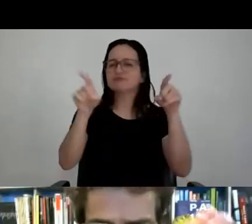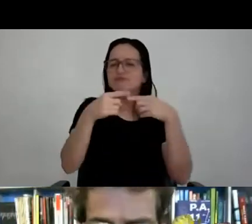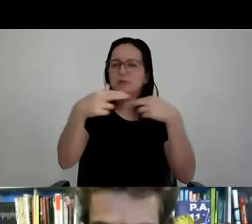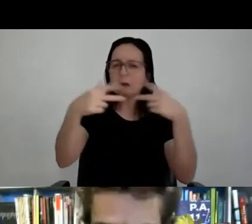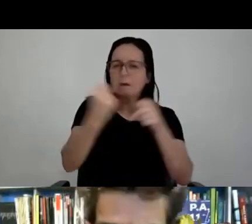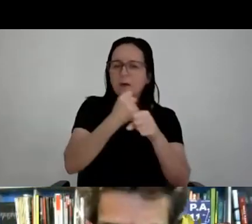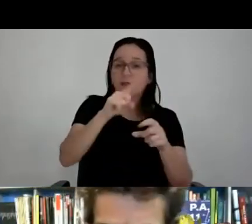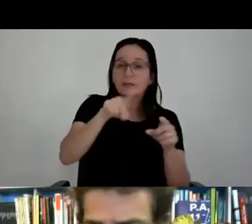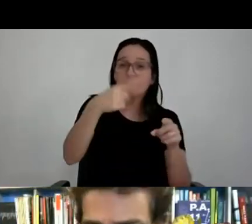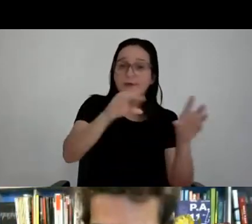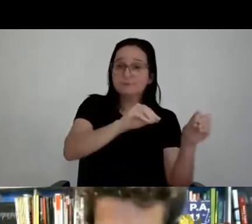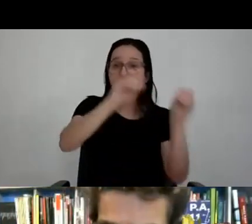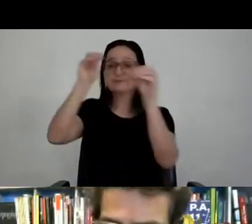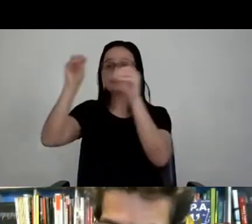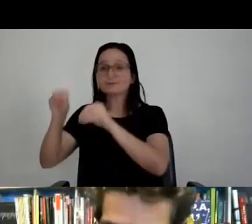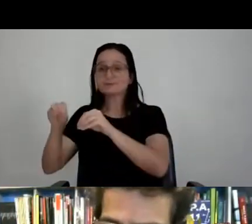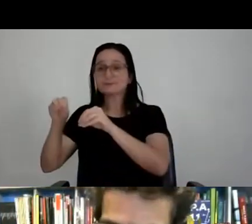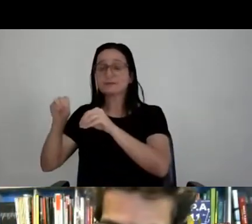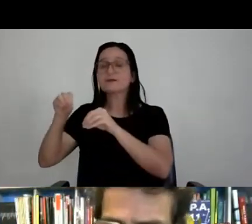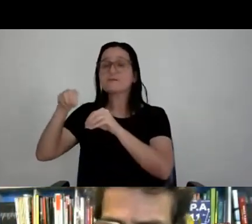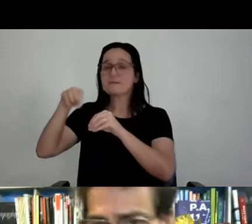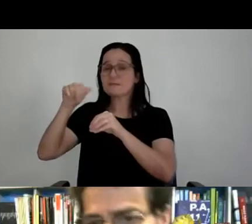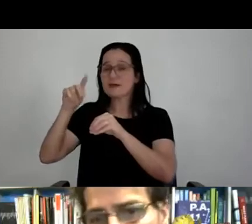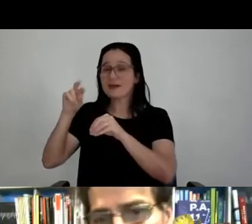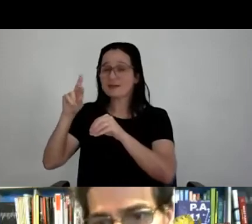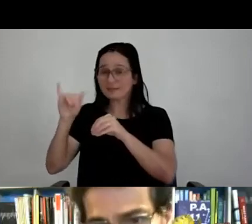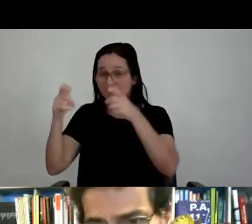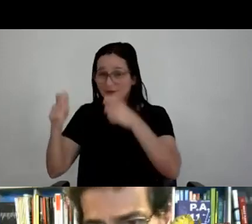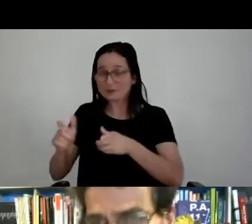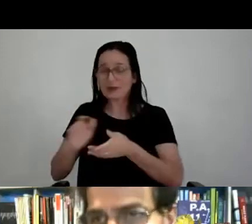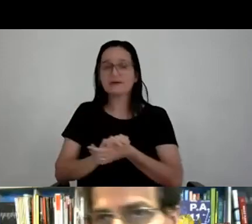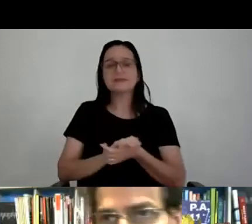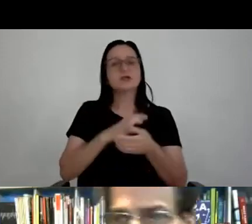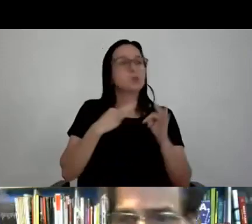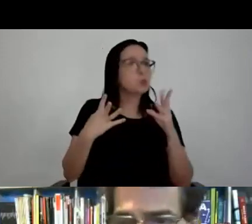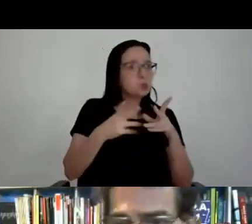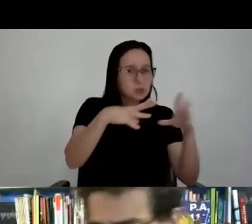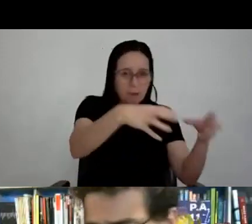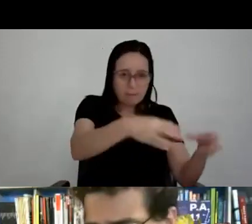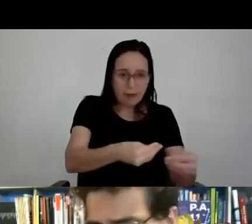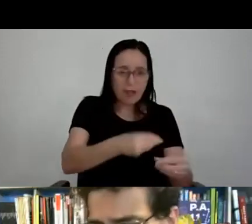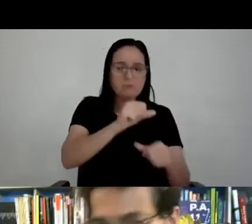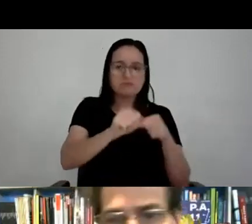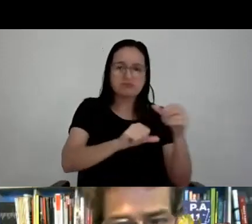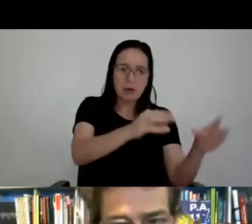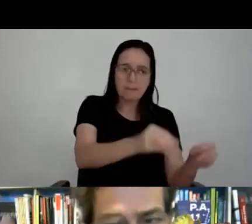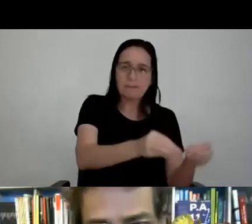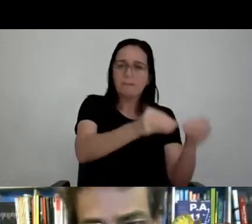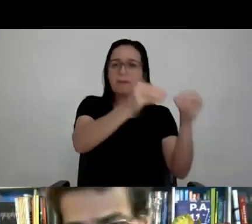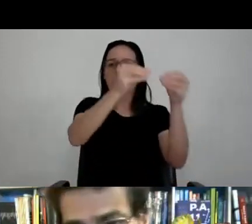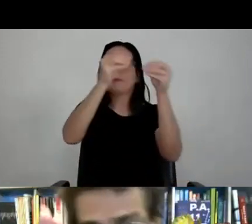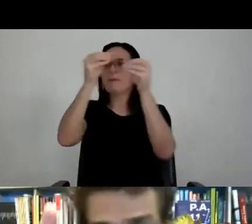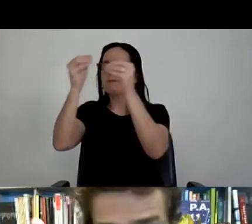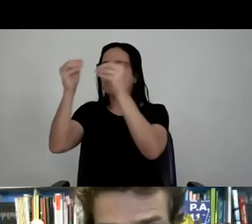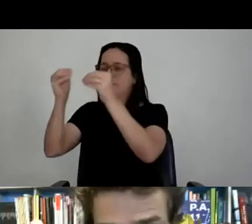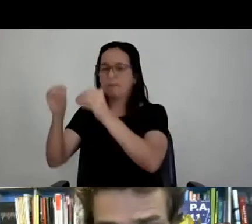tinham que ser desmontadas, encaixotadas em container, transportadas para Madrid, como no Rio São Paulo, e botar de pé.